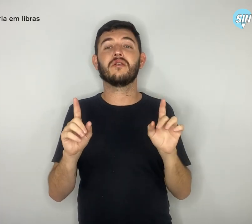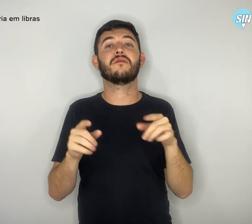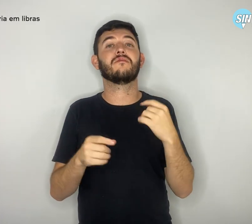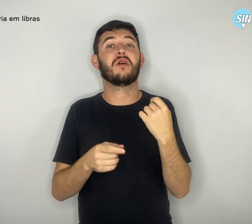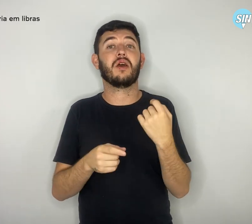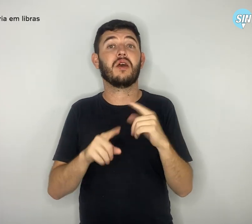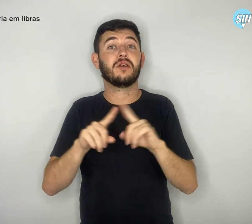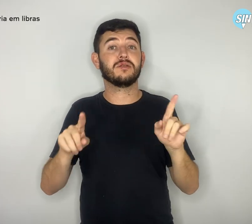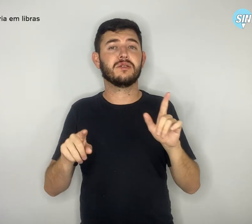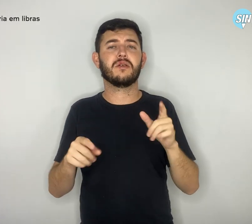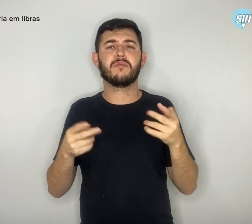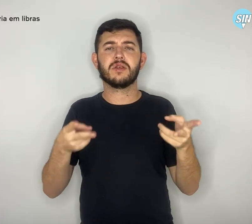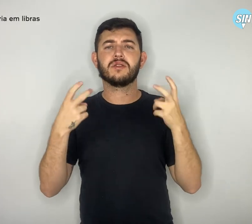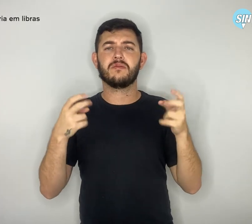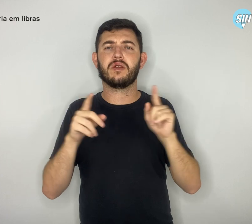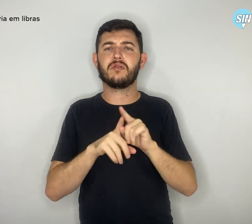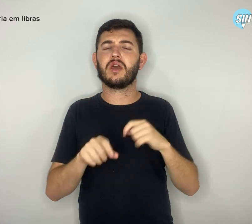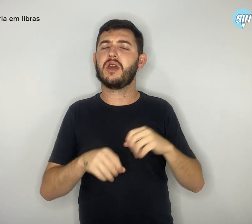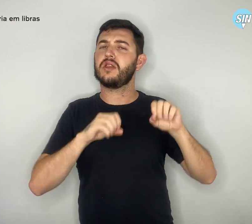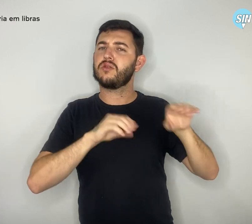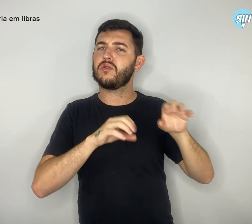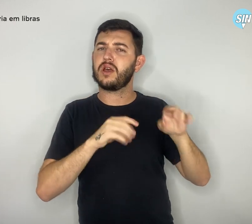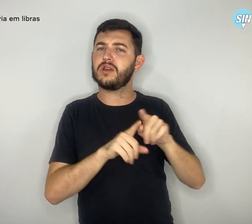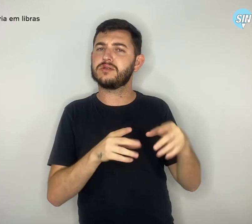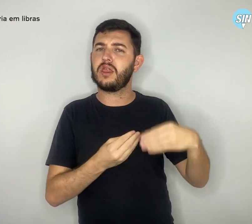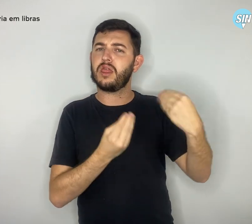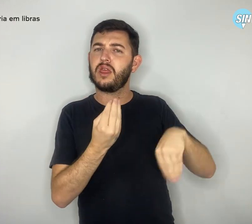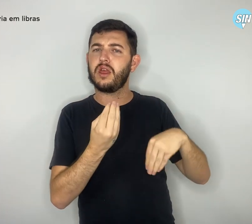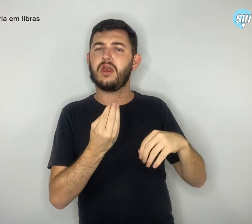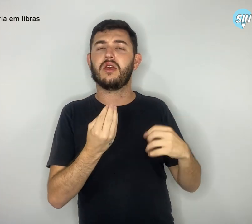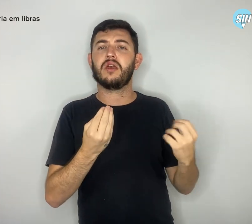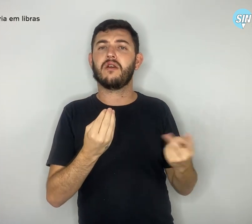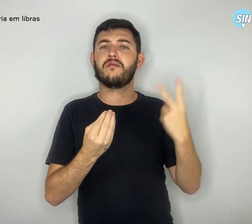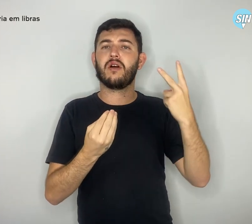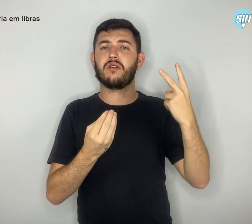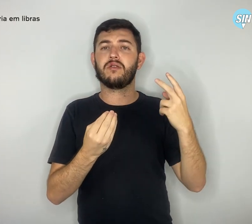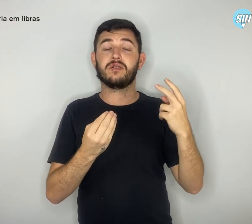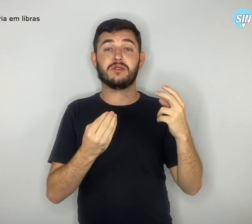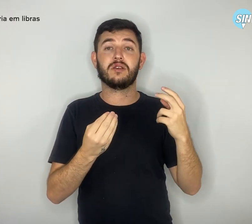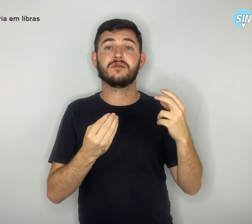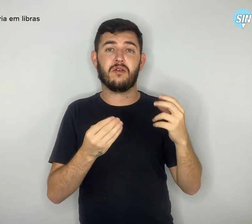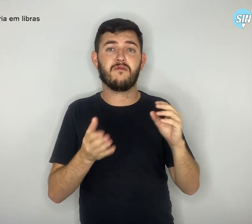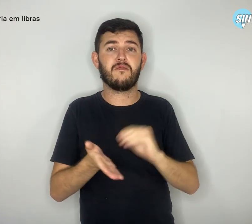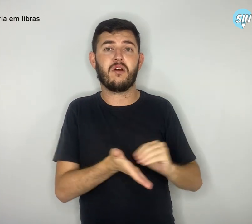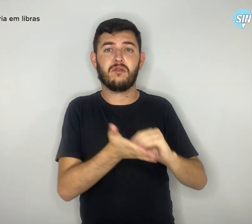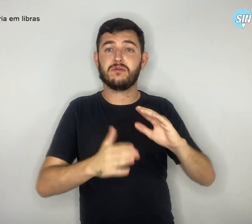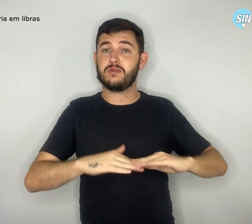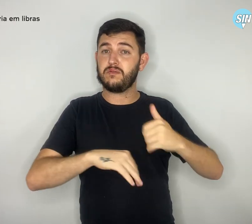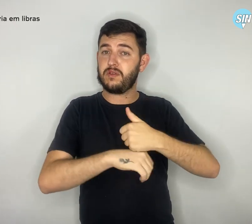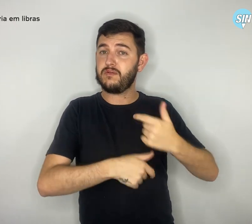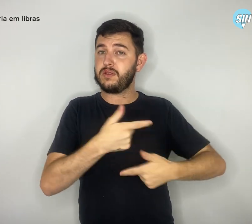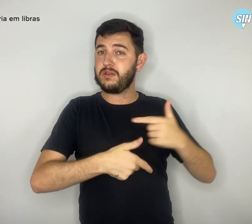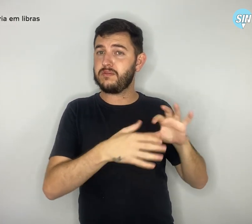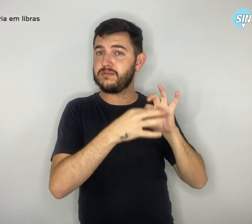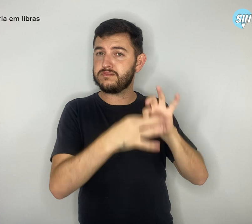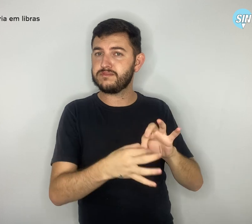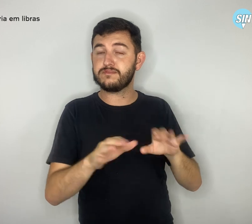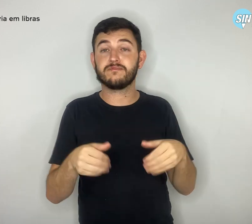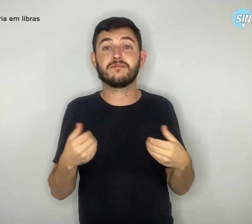precarização da educação e a desvalorização dos profissionais. Então, ela chega ao